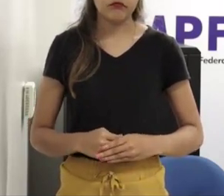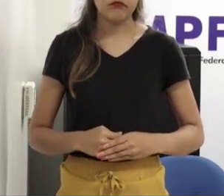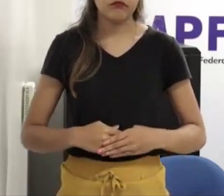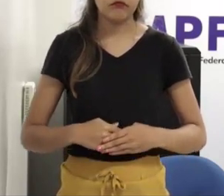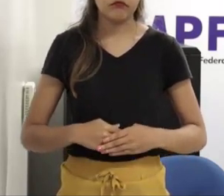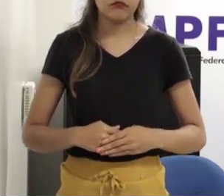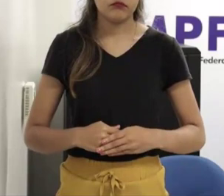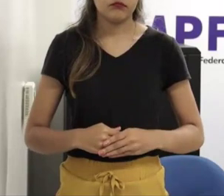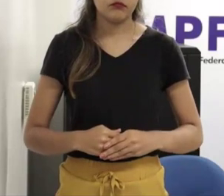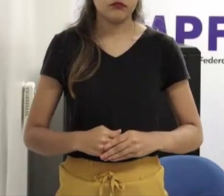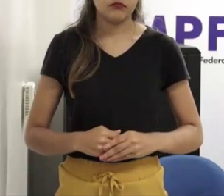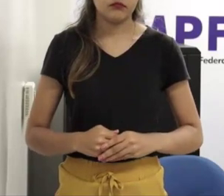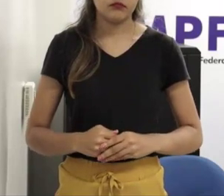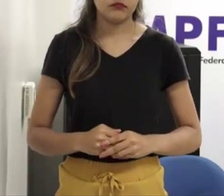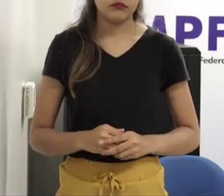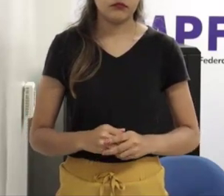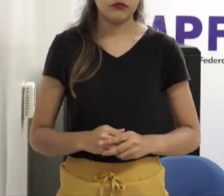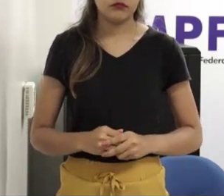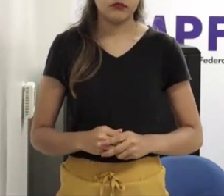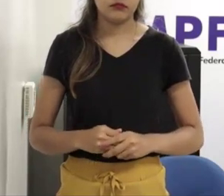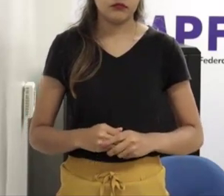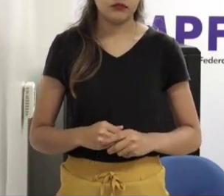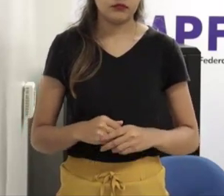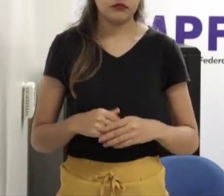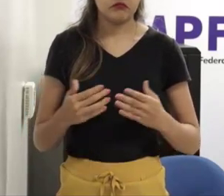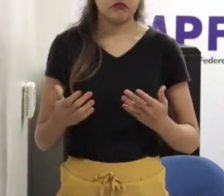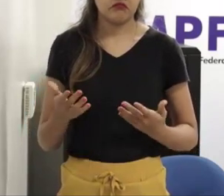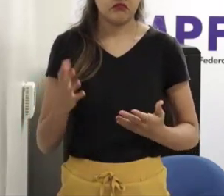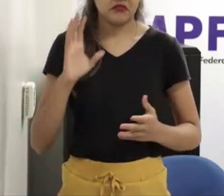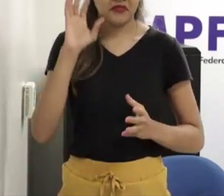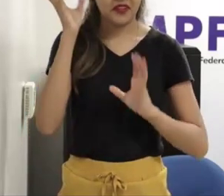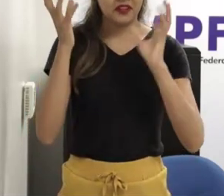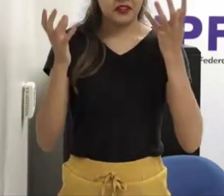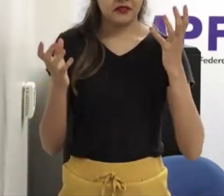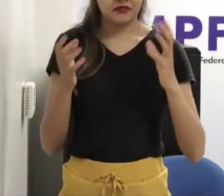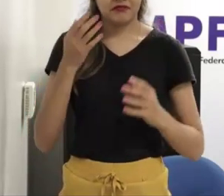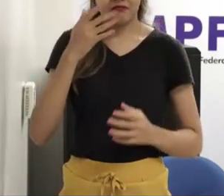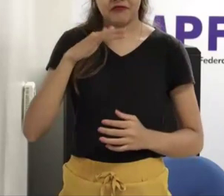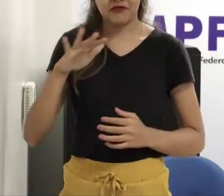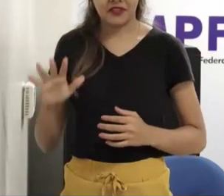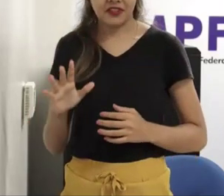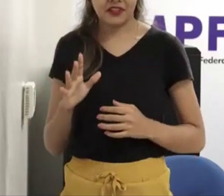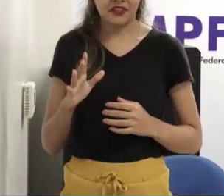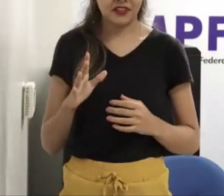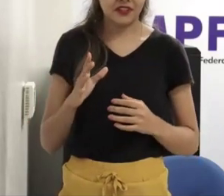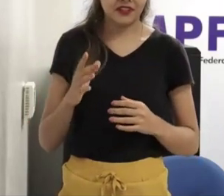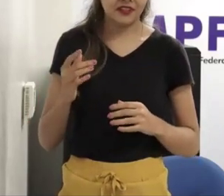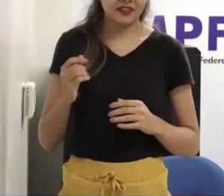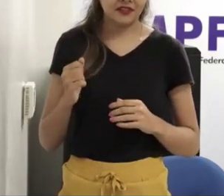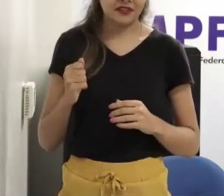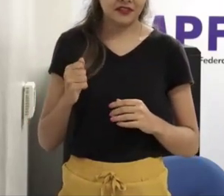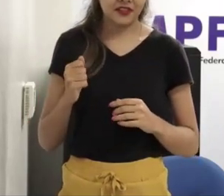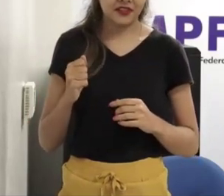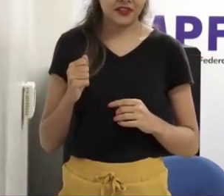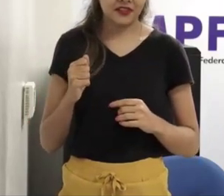apresentação super sexualizada num contexto completamente fora e daí eles ficam jogando a direita joga essa discussão